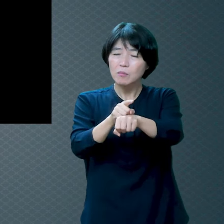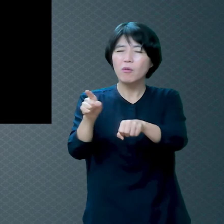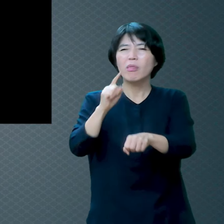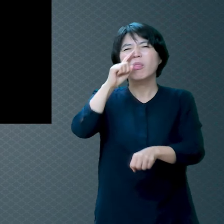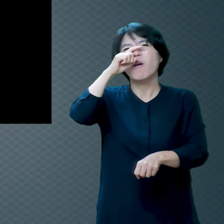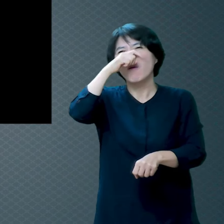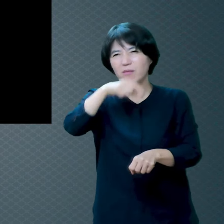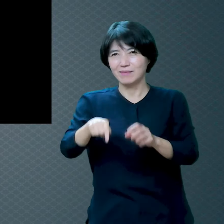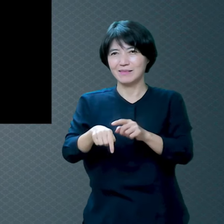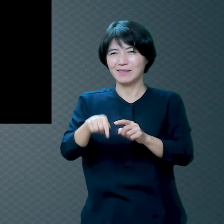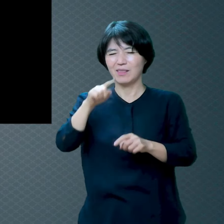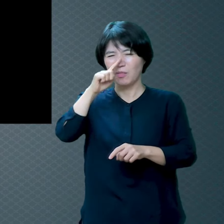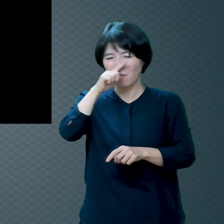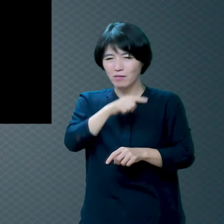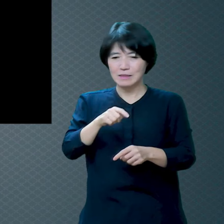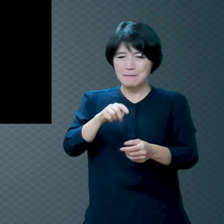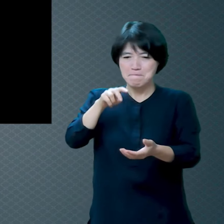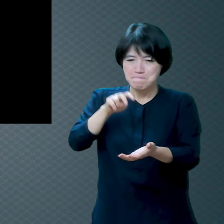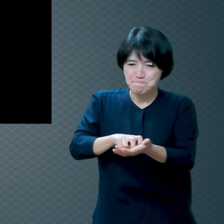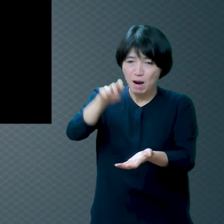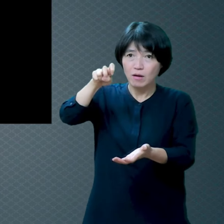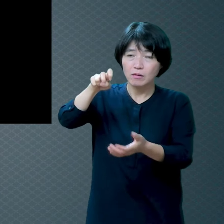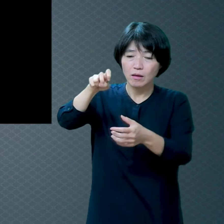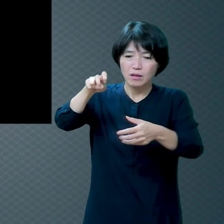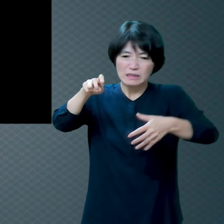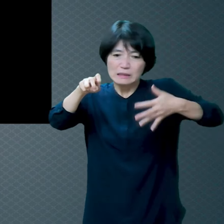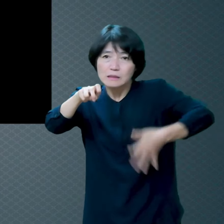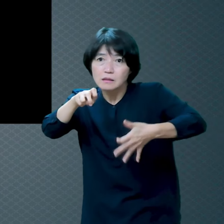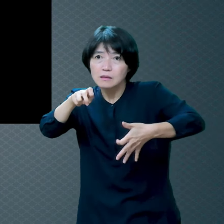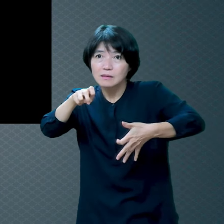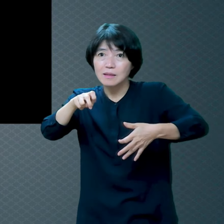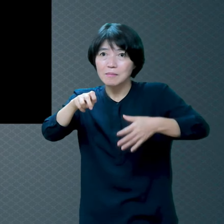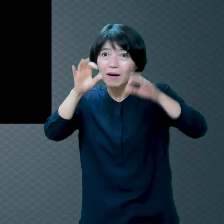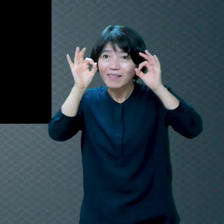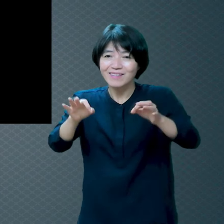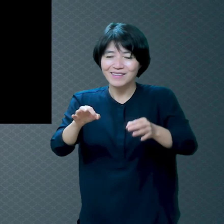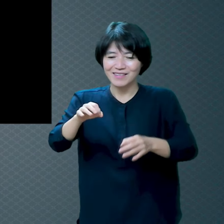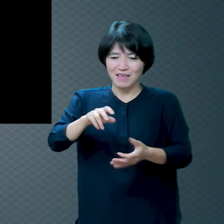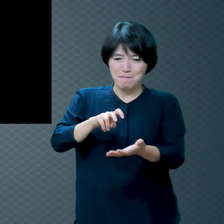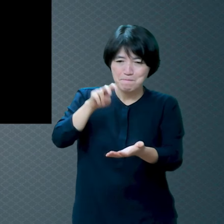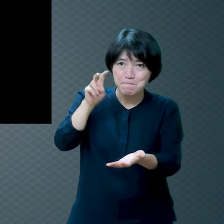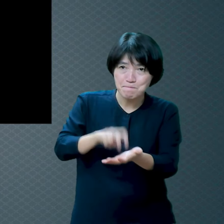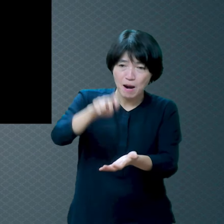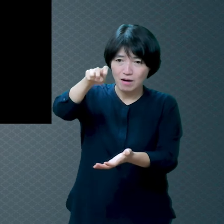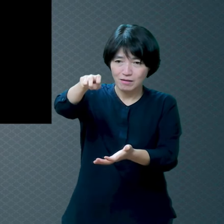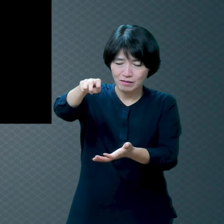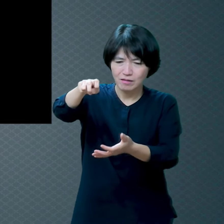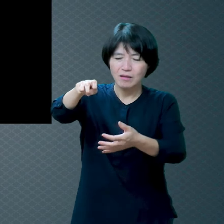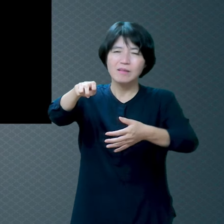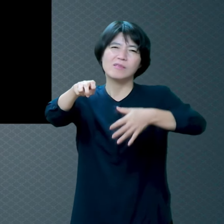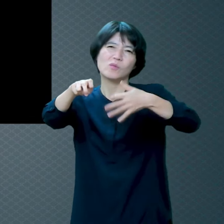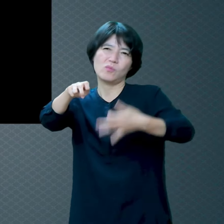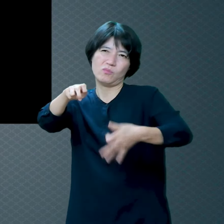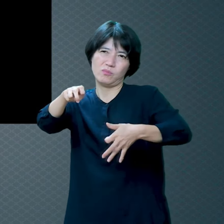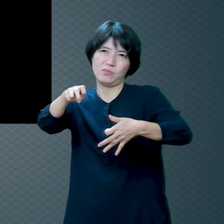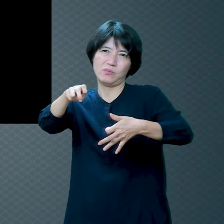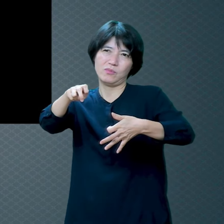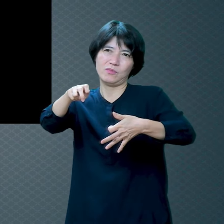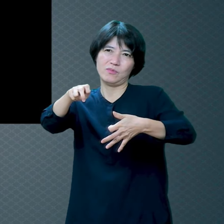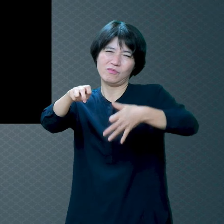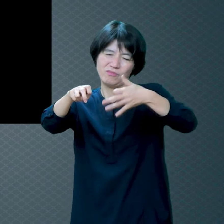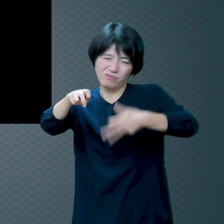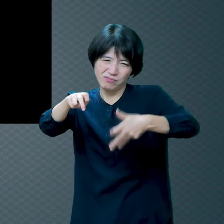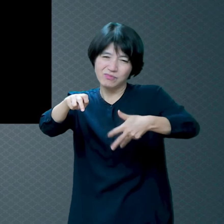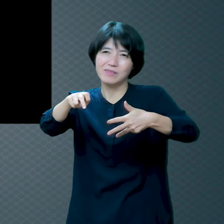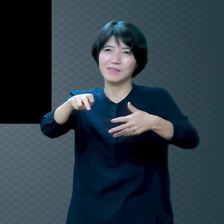오줌을 찍찍 싸면서 뛰거든요 못 보셨는 거 많을 텐데 더러운 거예요 시끄럽고